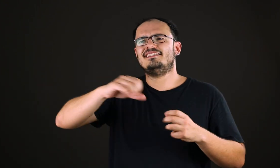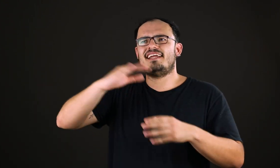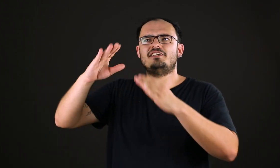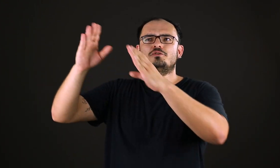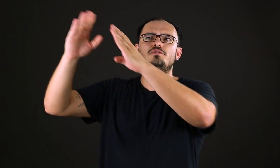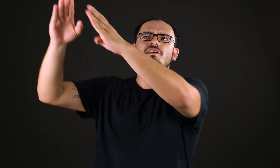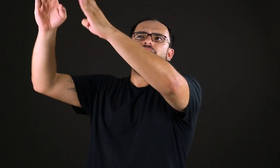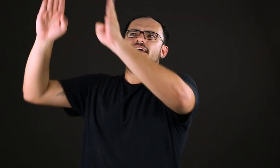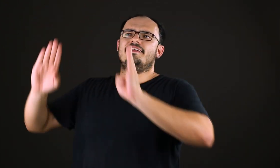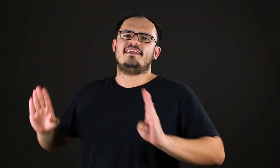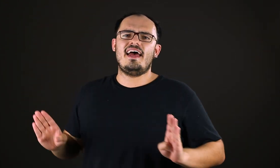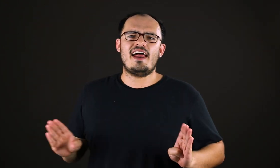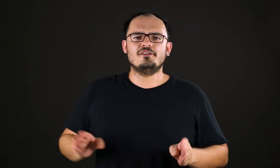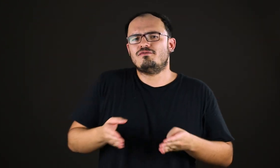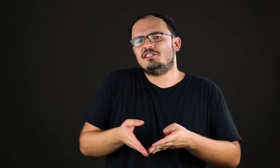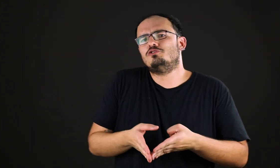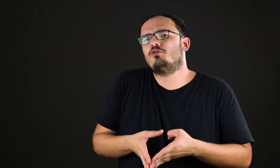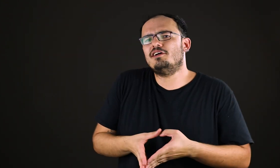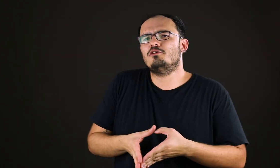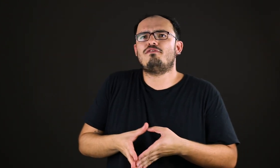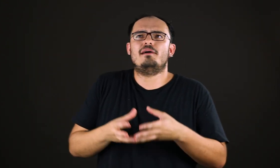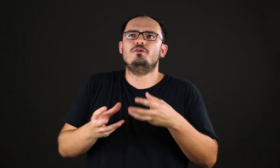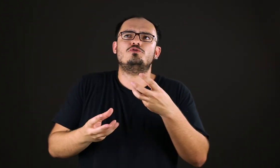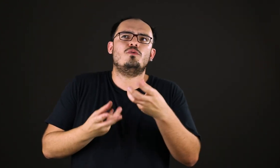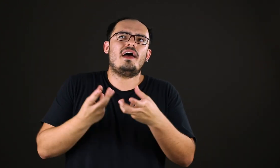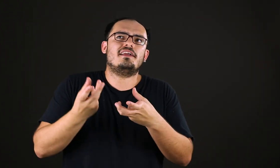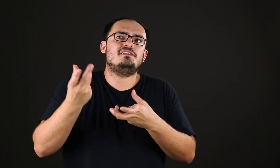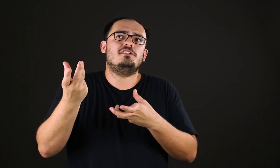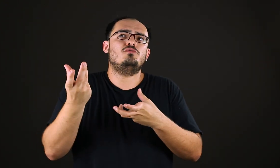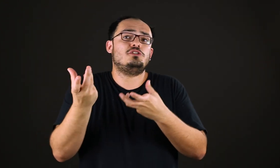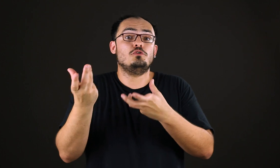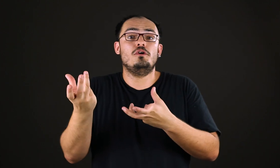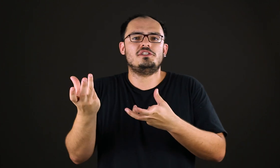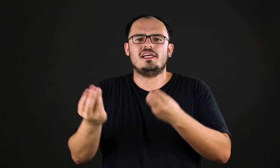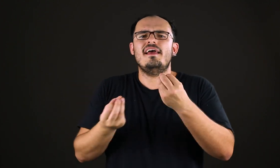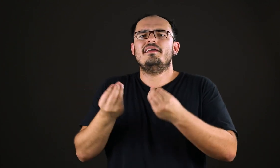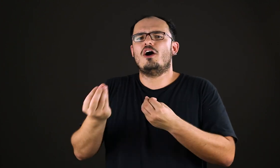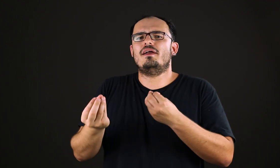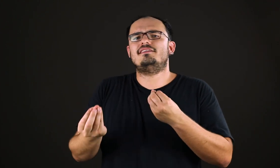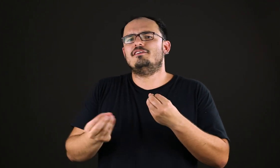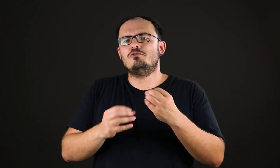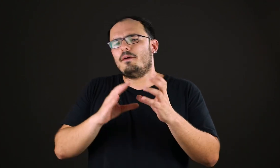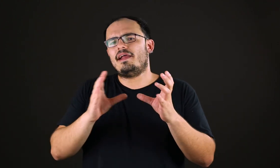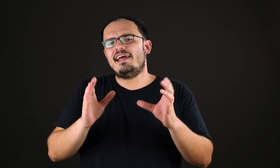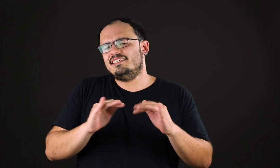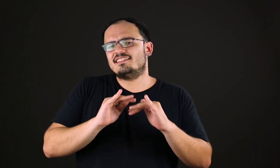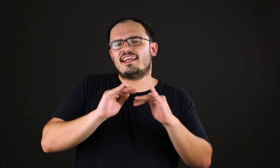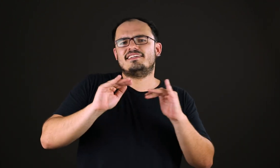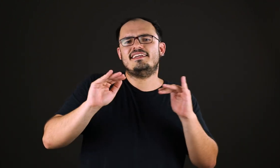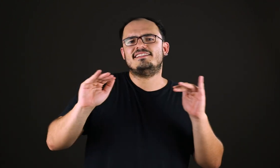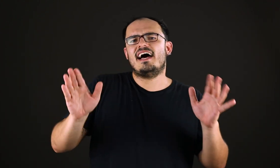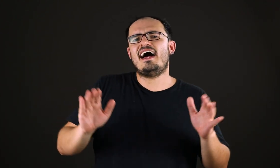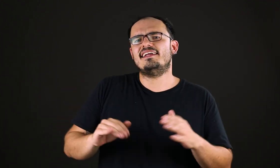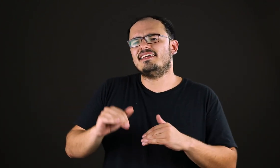estéticos eternos? Veja, o Scruton fala muito sobre a arquitetura de hoje, que é uma arquitetura pra ele descaracterizada,